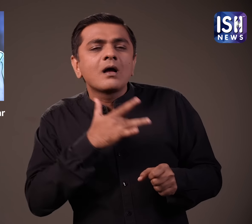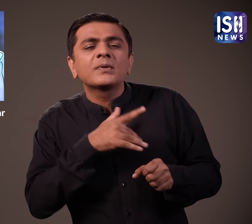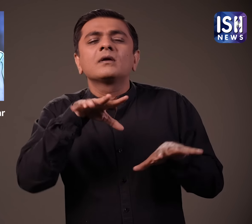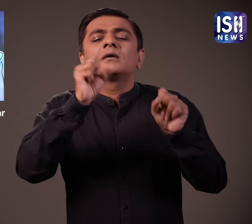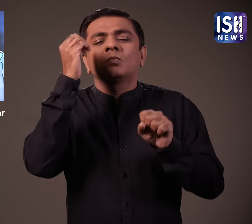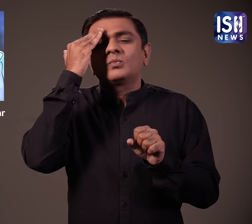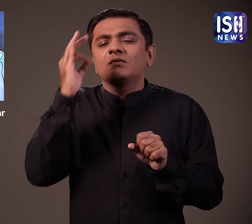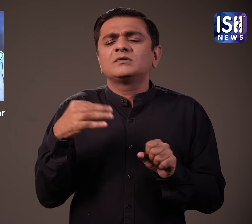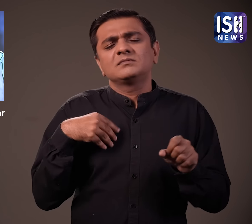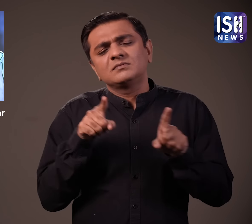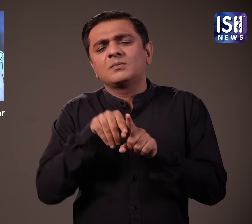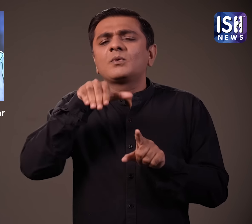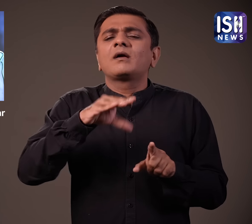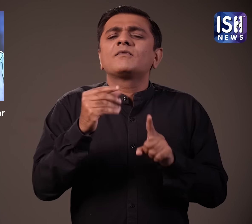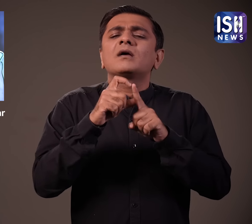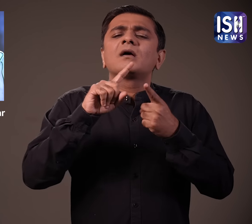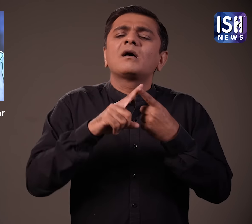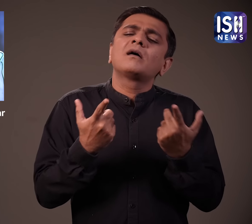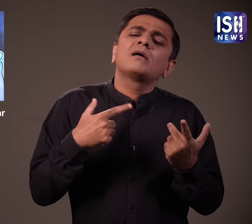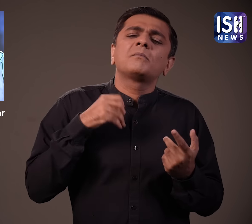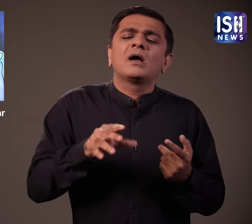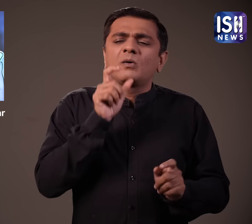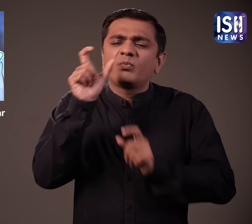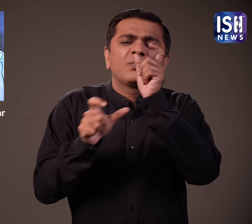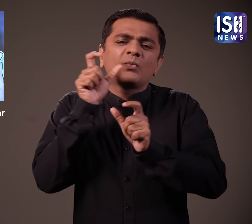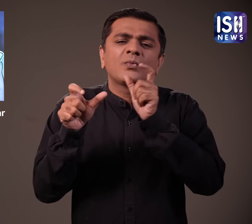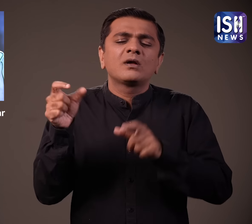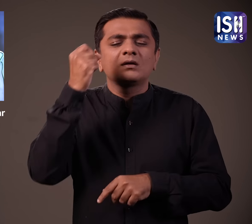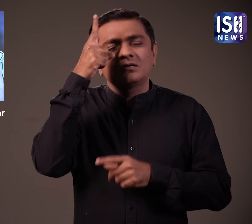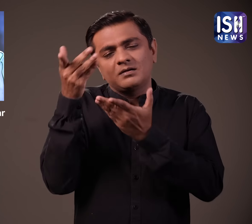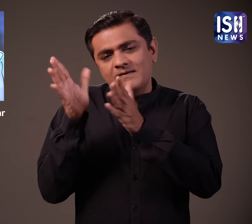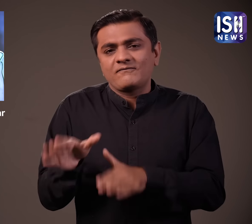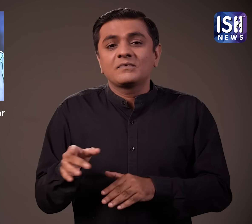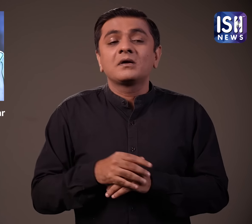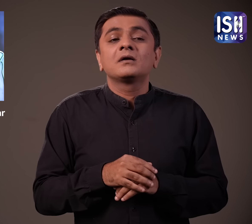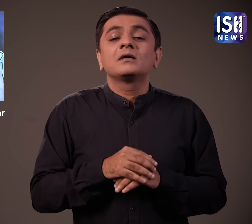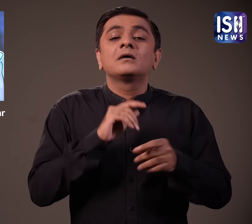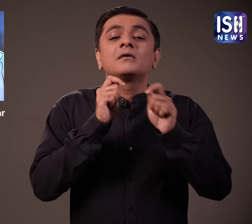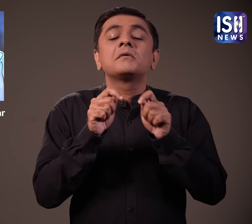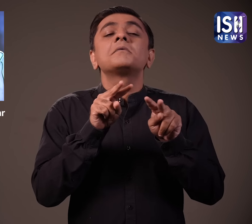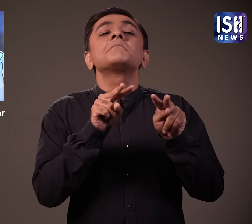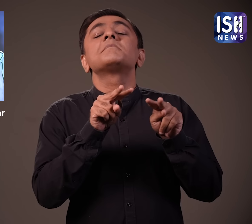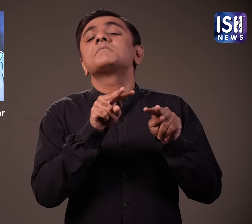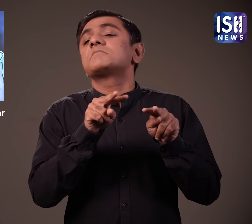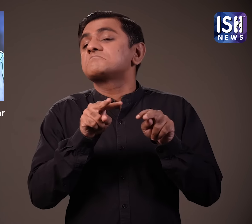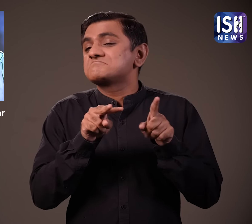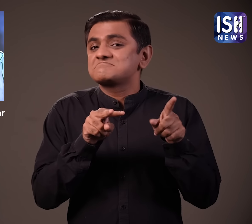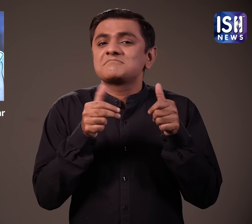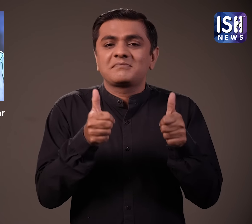में समझ में आता है यही कारण है कि मैं जानता हूँ मैंने जो कहा उन्हें समझ में आ गया ये सुनकर पॉडकास में भाग लेने